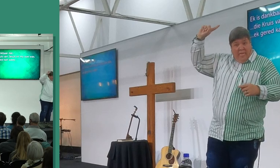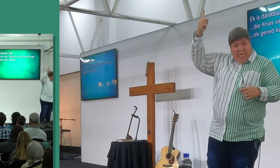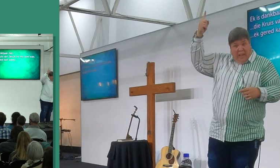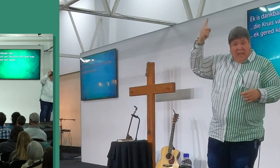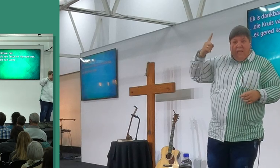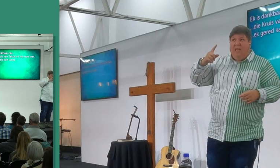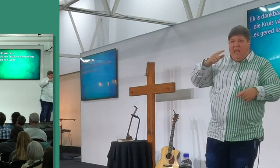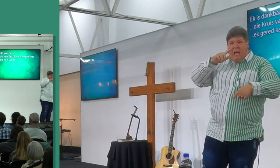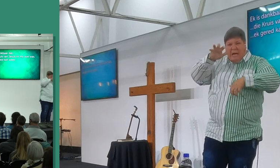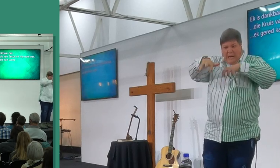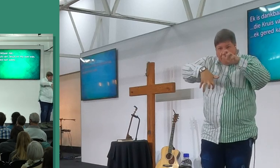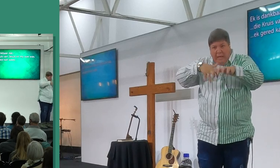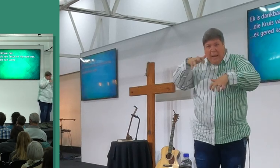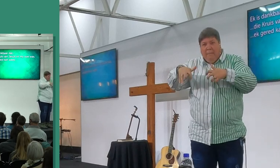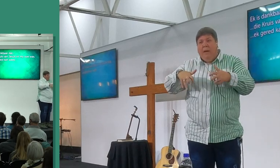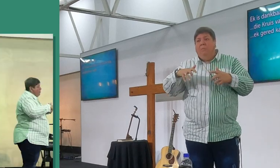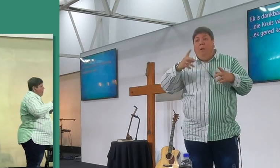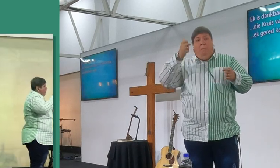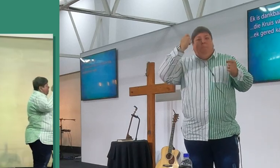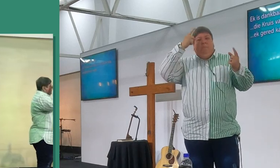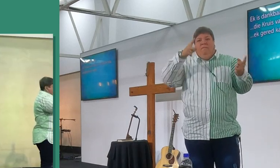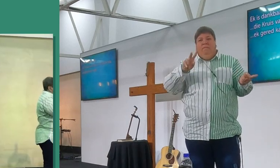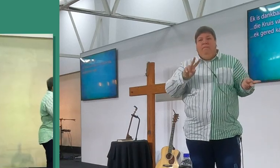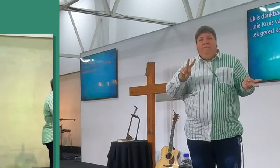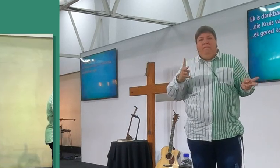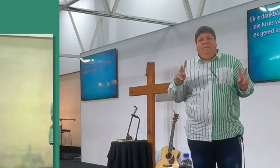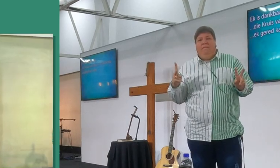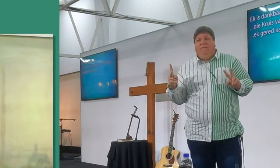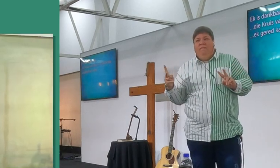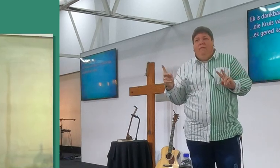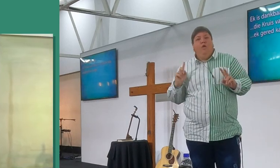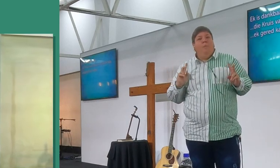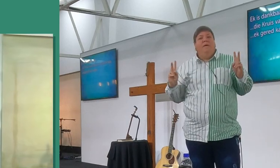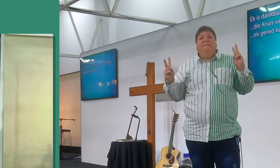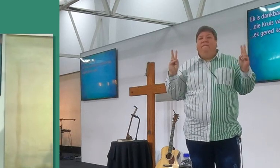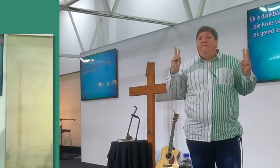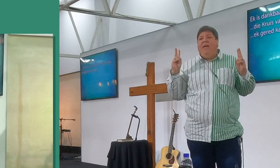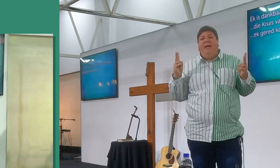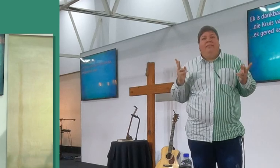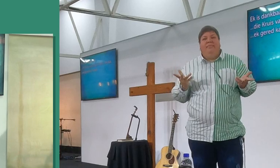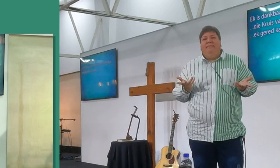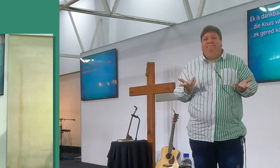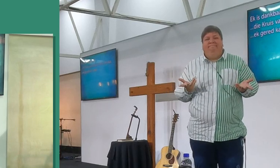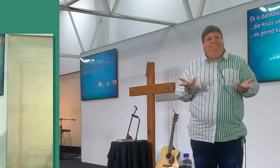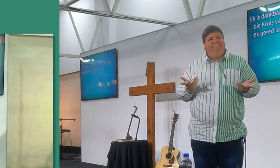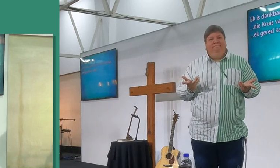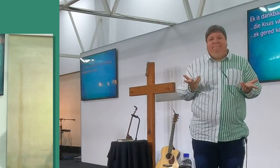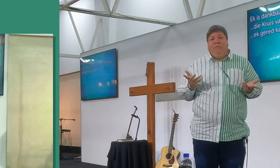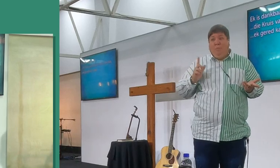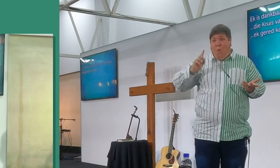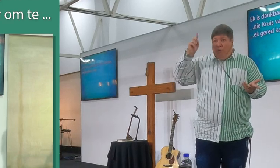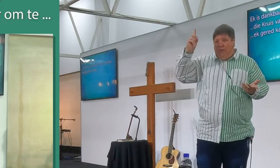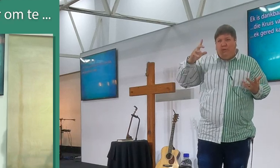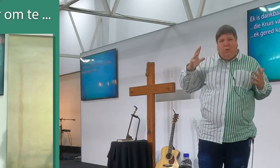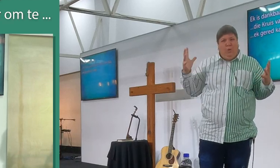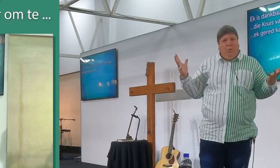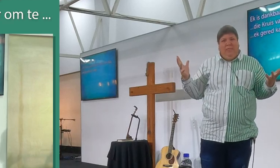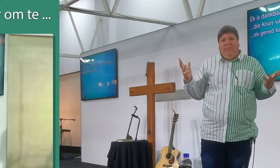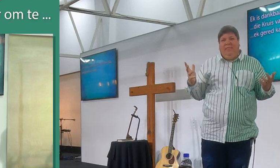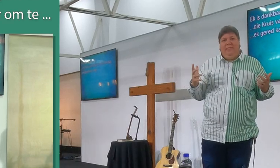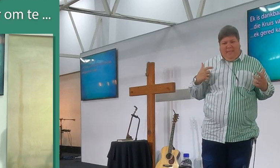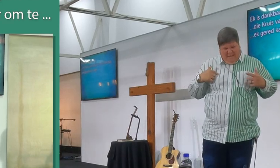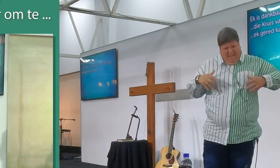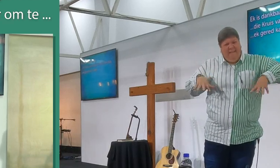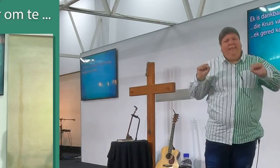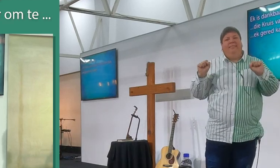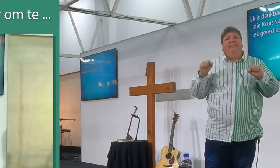grabe, kom tot bekeering, dus hoe kom hulle nie vijand nou oor is nie, want hulle kom allemaal tot bekeering, dit is nie wonderlik nie, want ons het een wonderlijke God, so, ek kan blijf as dit ek